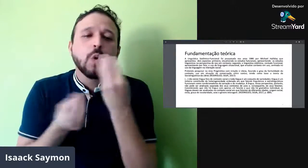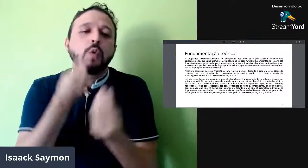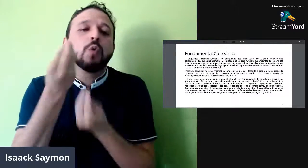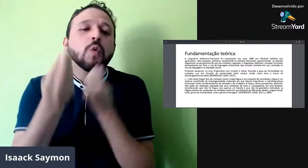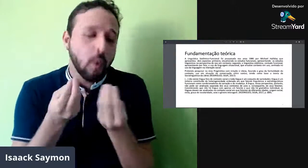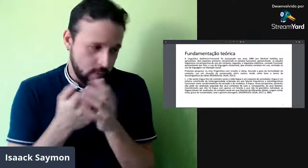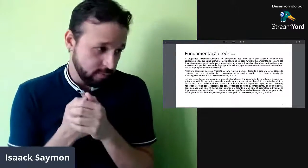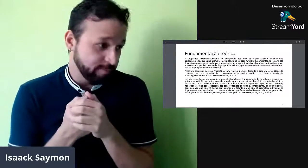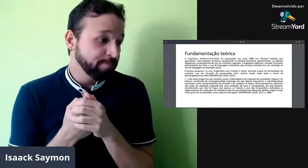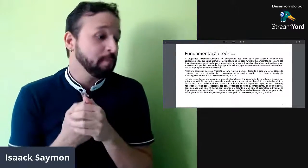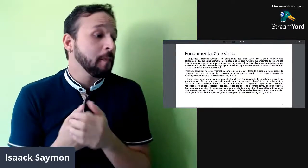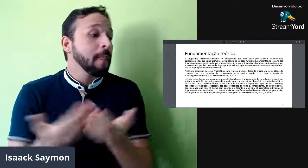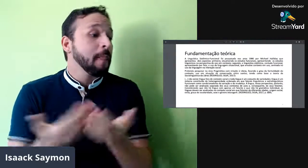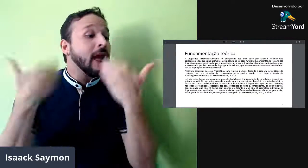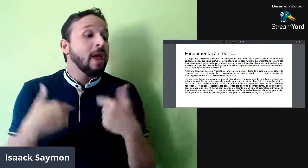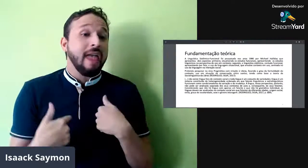interagem entre eles.